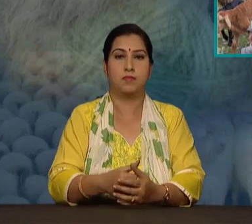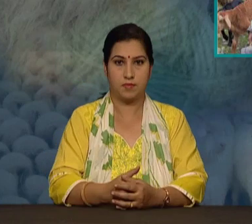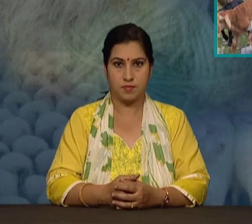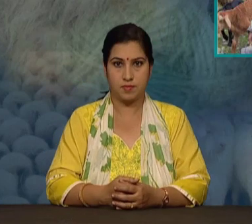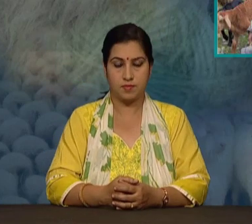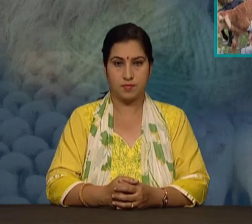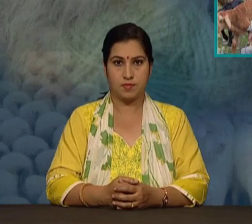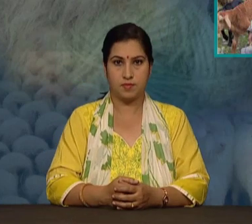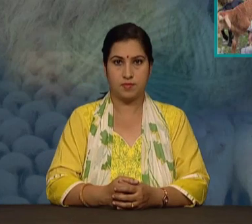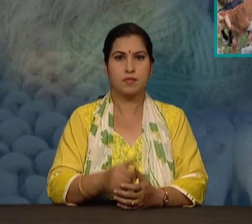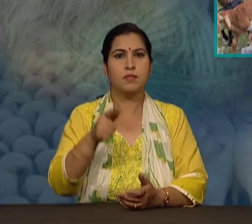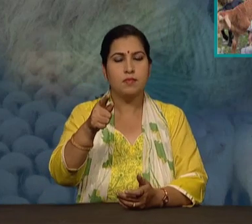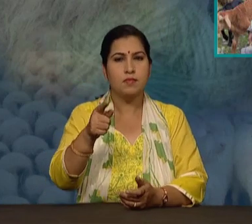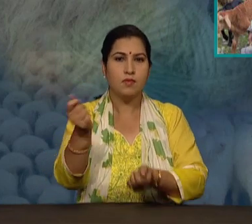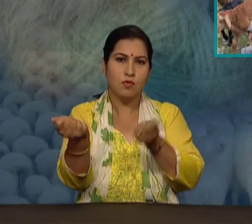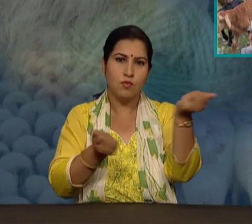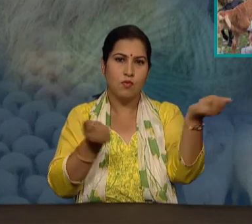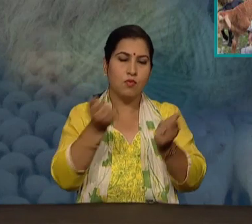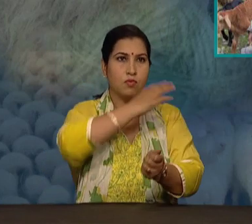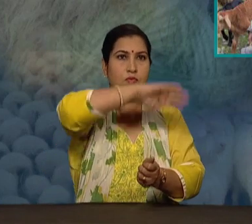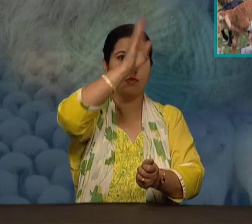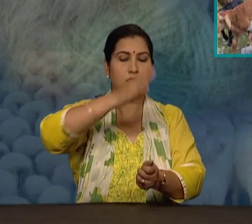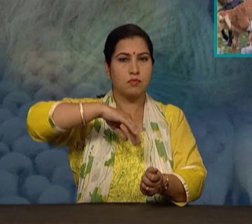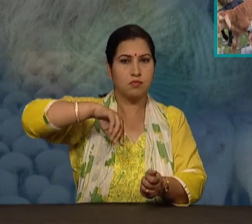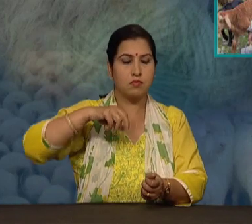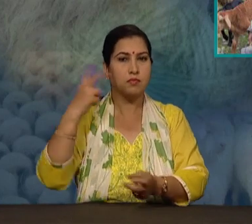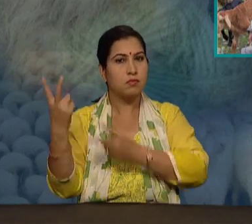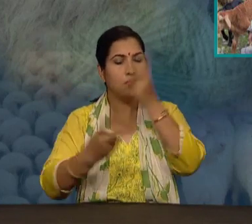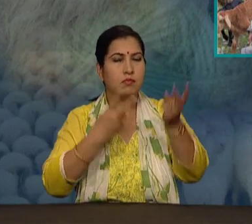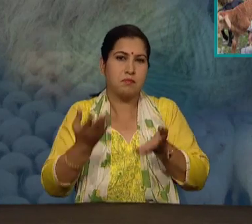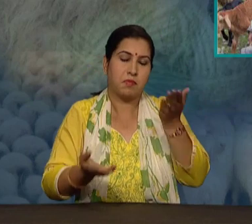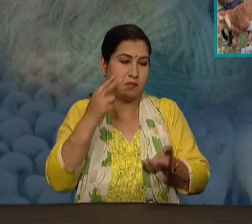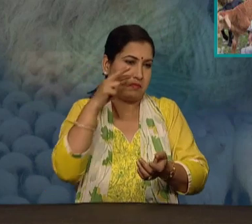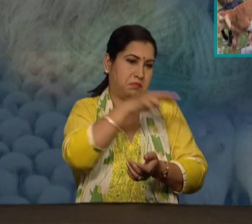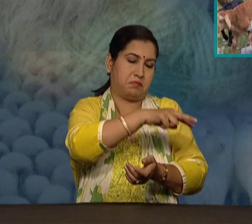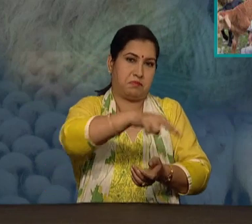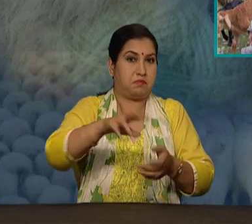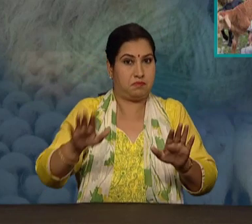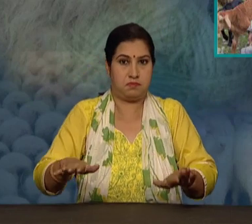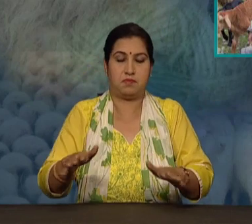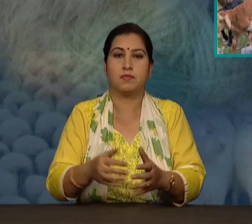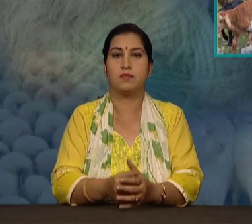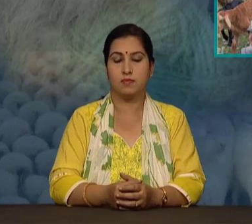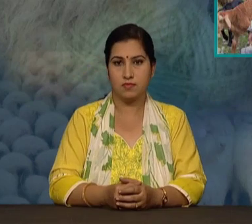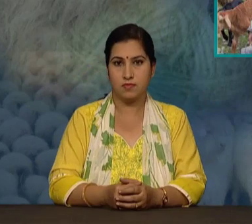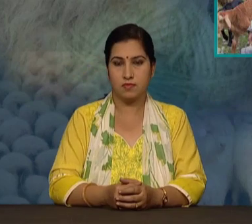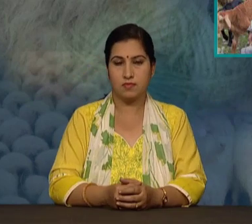आपने सडक यात्रा के दौरान इन्हें देखा भी होगा कि कैसे